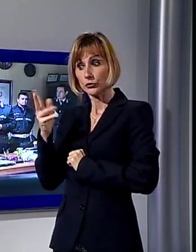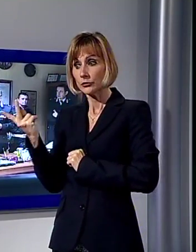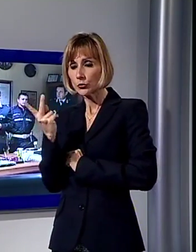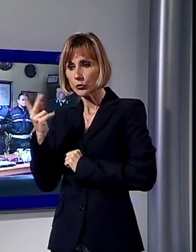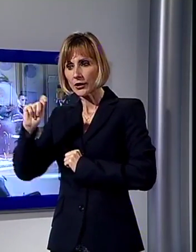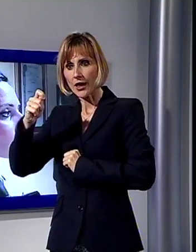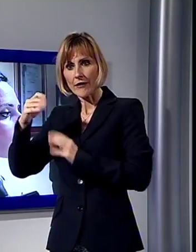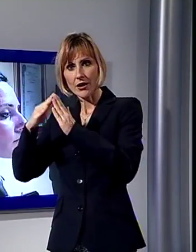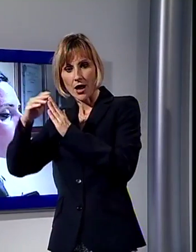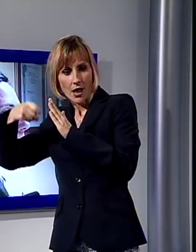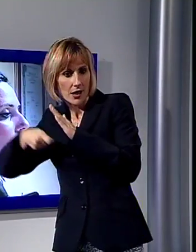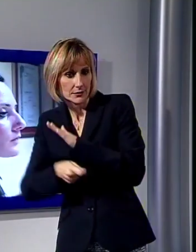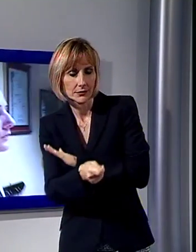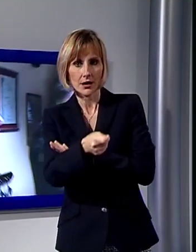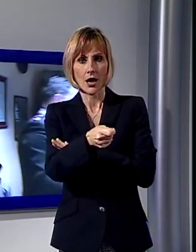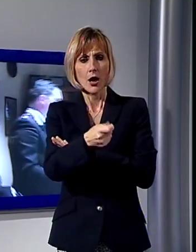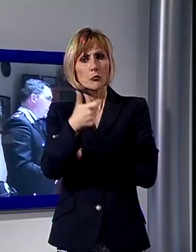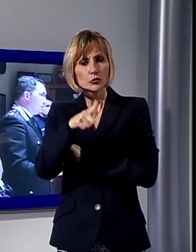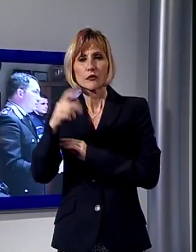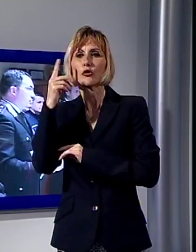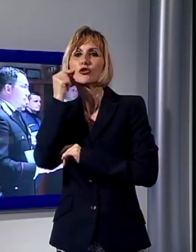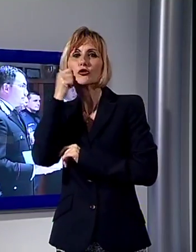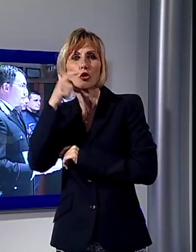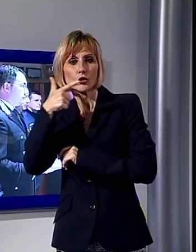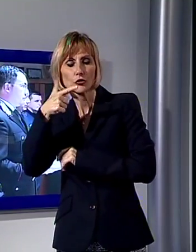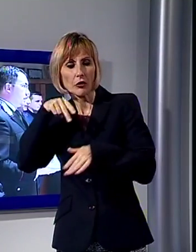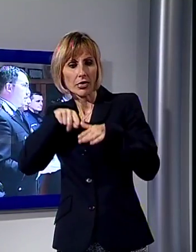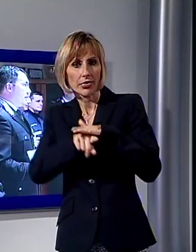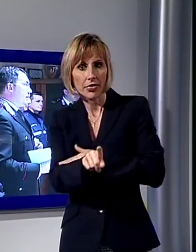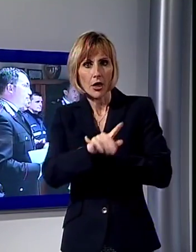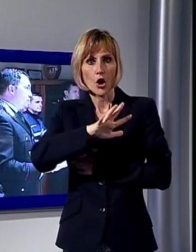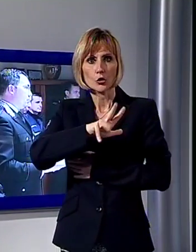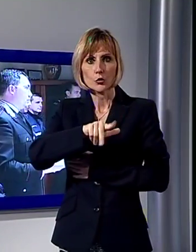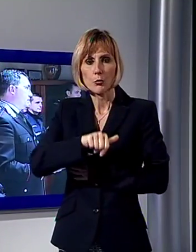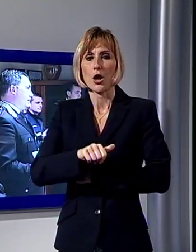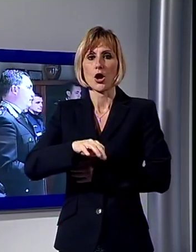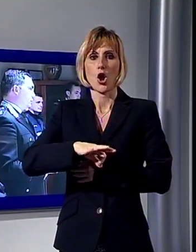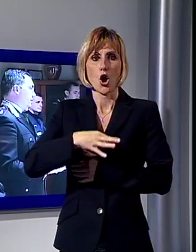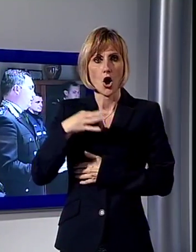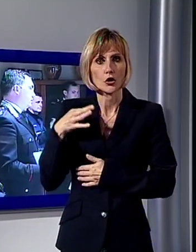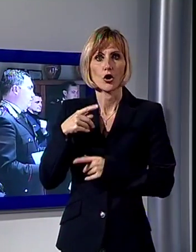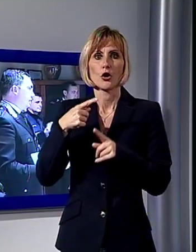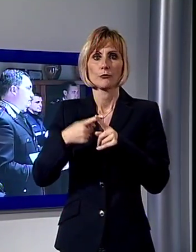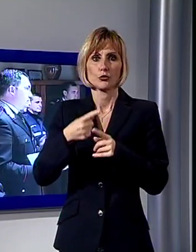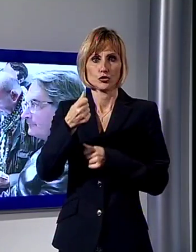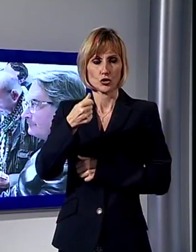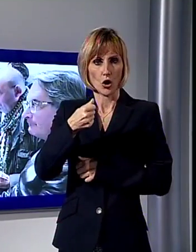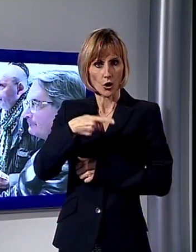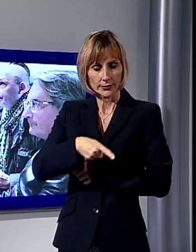chiavi delle loro abitazioni per permettergli di entrare quando i genitori non c'erano e rubare oggetti di valore e denaro. In